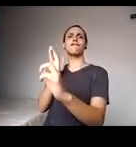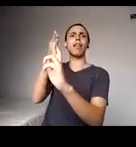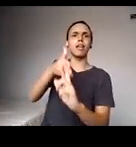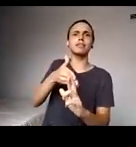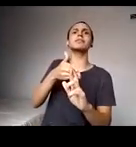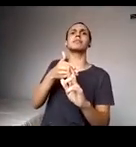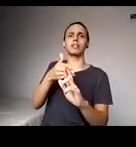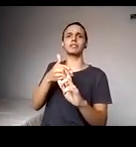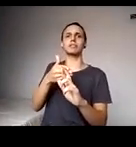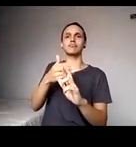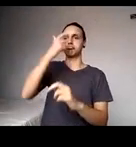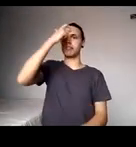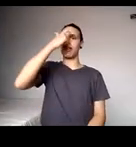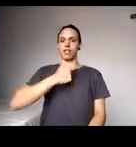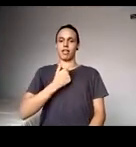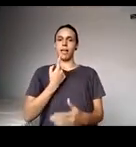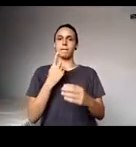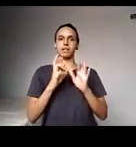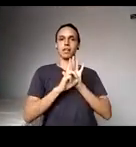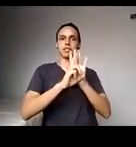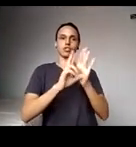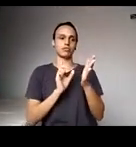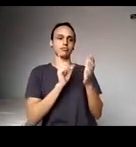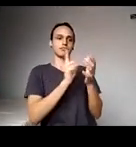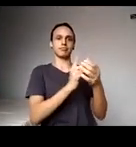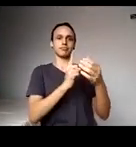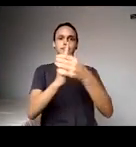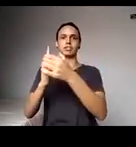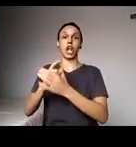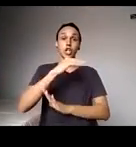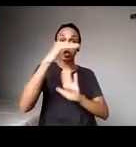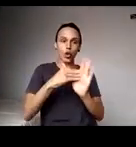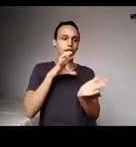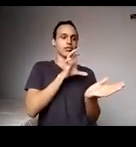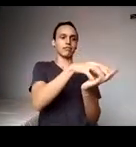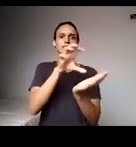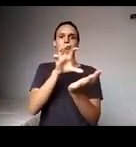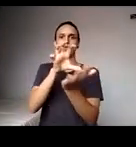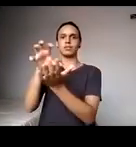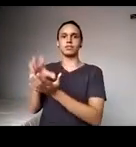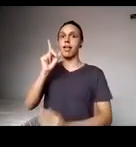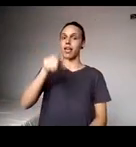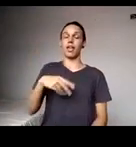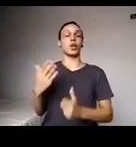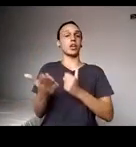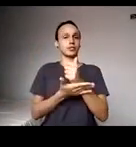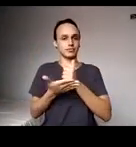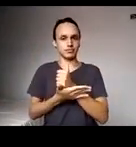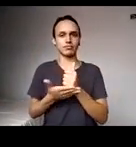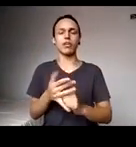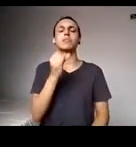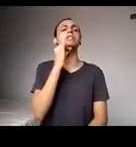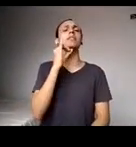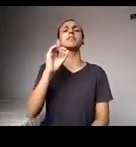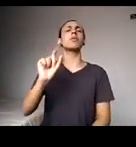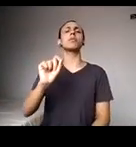unidades é fundamental. E, certamente, a gente vai precisar, eu falo pelas residências, né? Assim, não é só a gente pensar